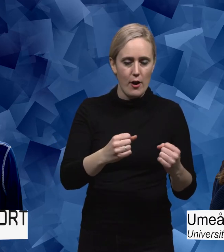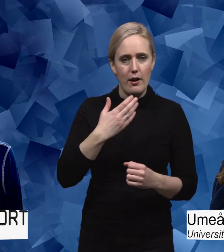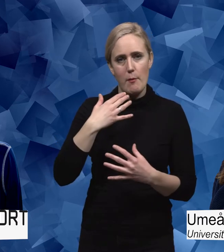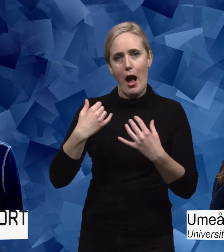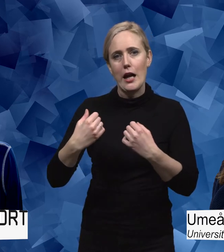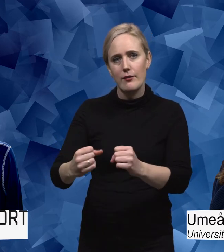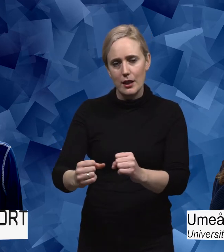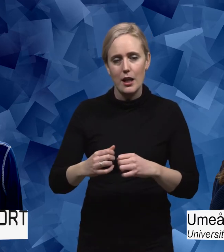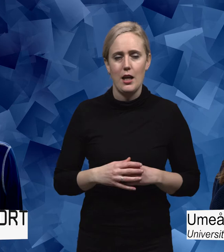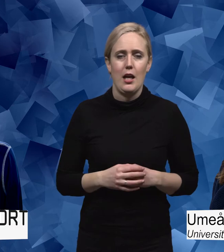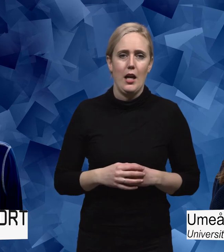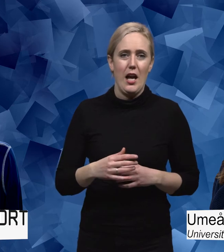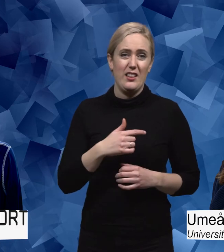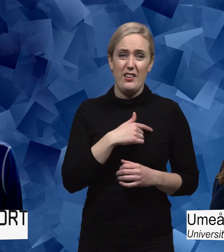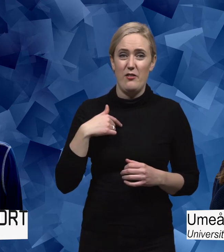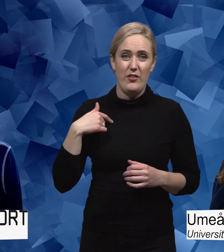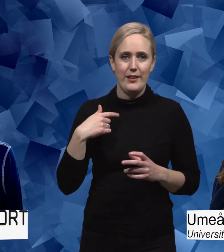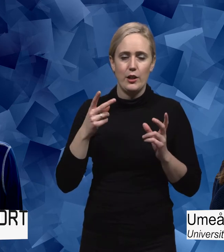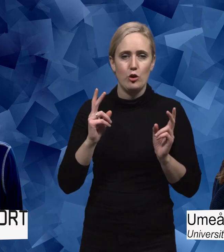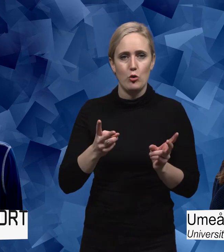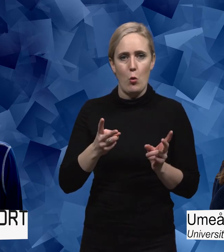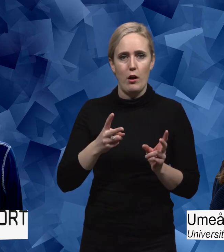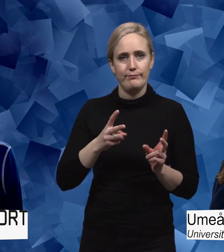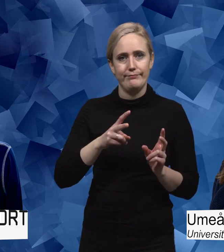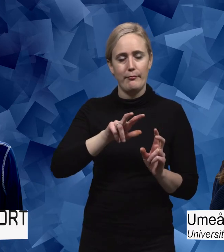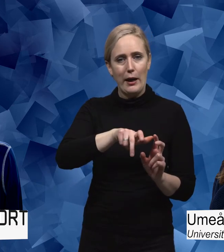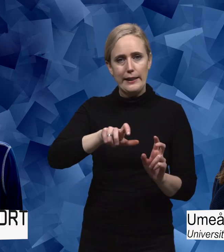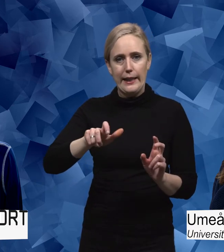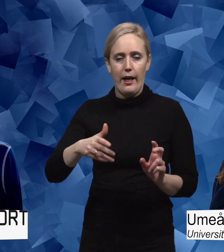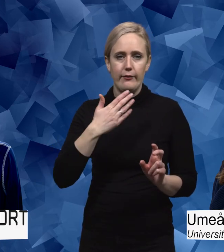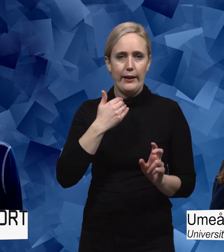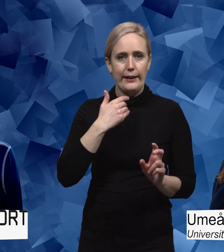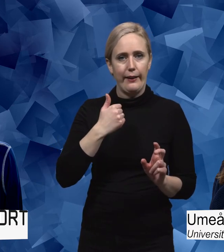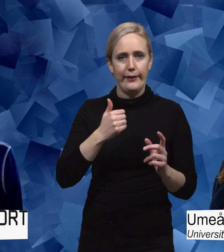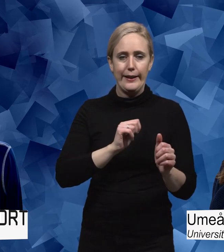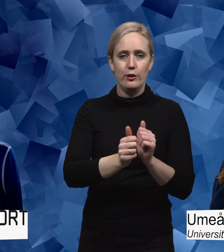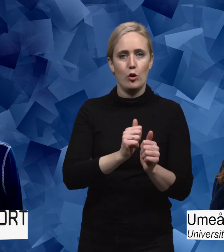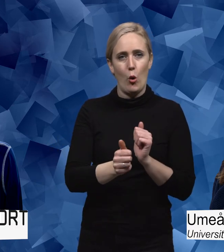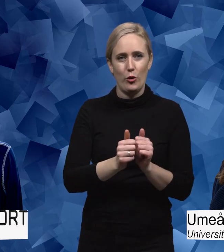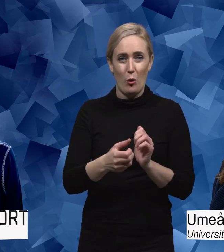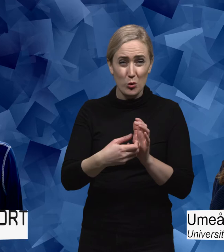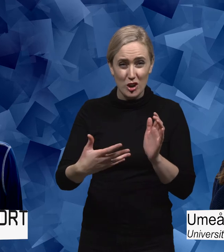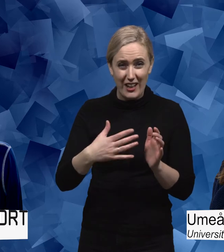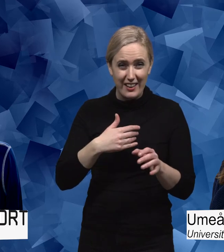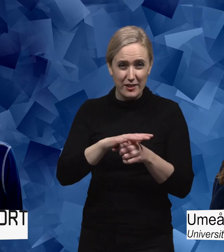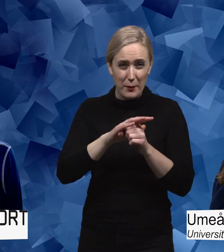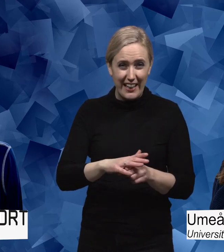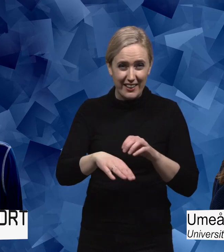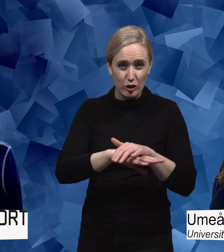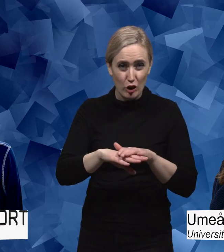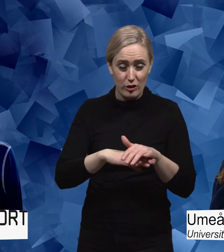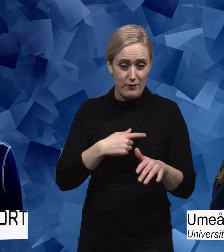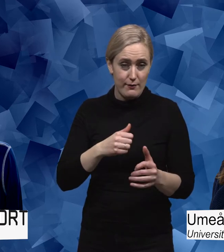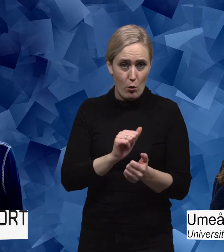öronmärker vi ju inte idrottare utifrån till exempel olika diskrimineringsgrunder.